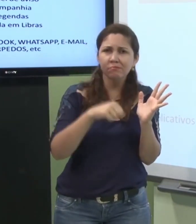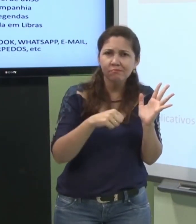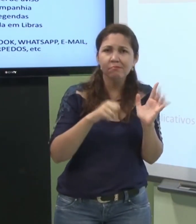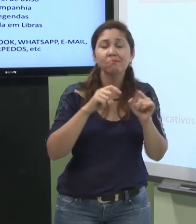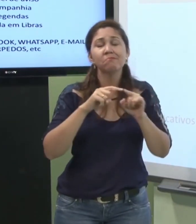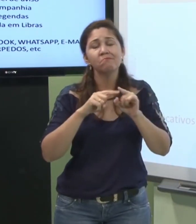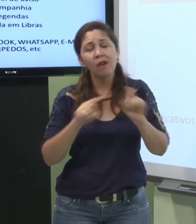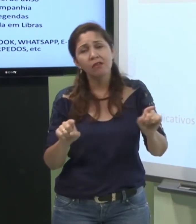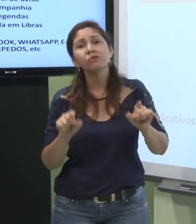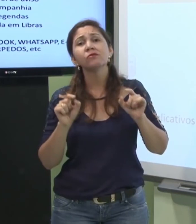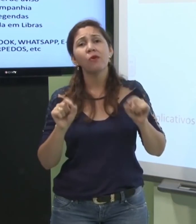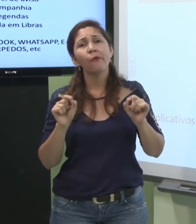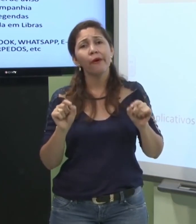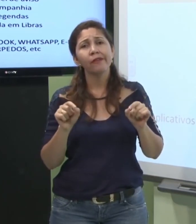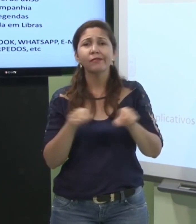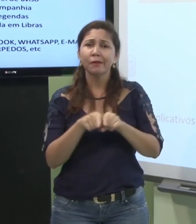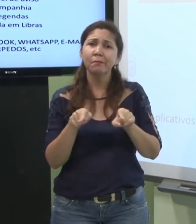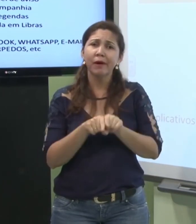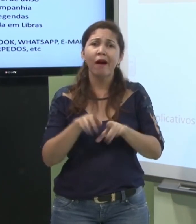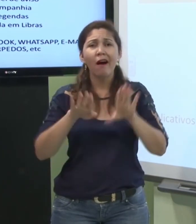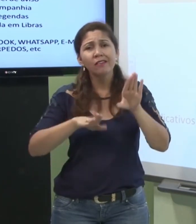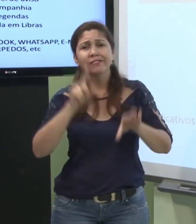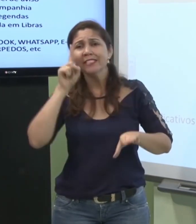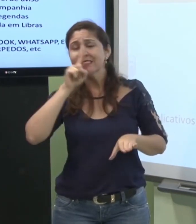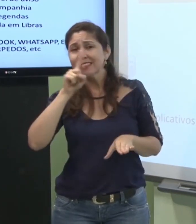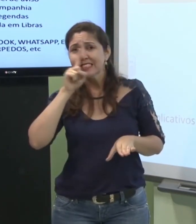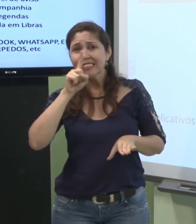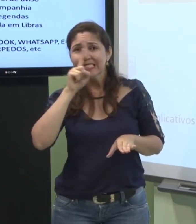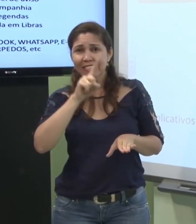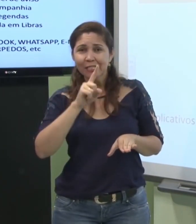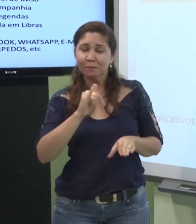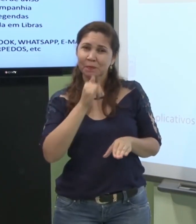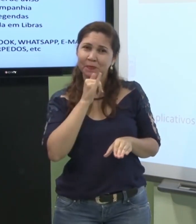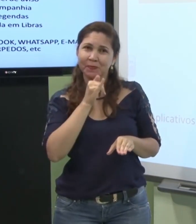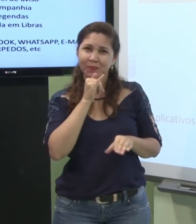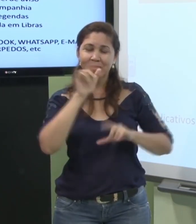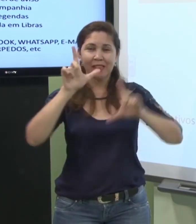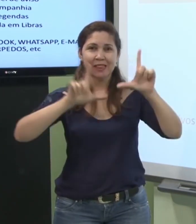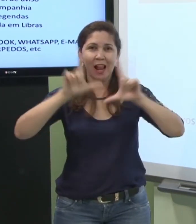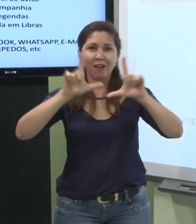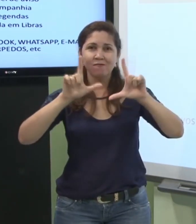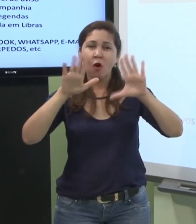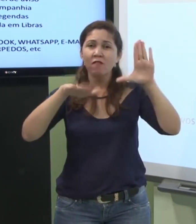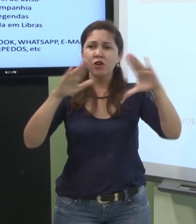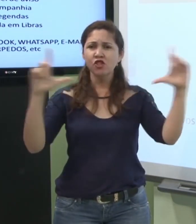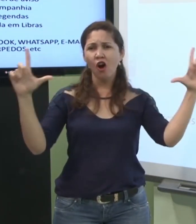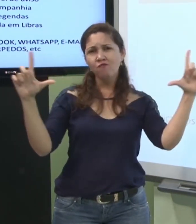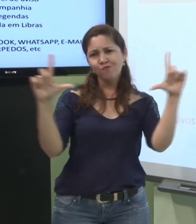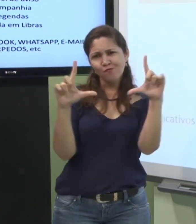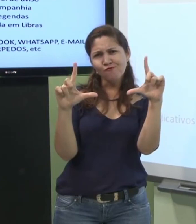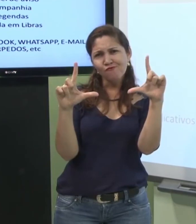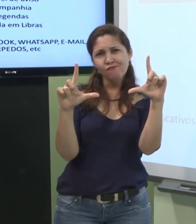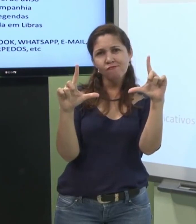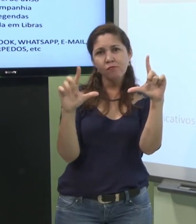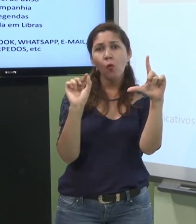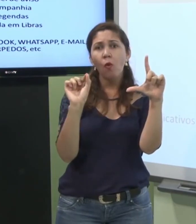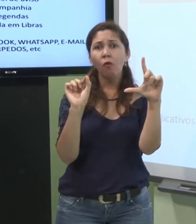Tem uma falha na questão do intérprete, porque alguns programas colocam o intérprete muito pequeno e não se